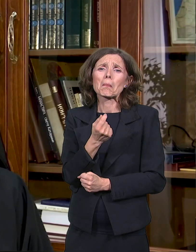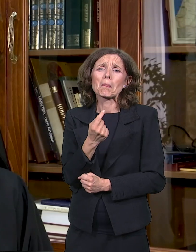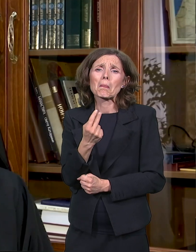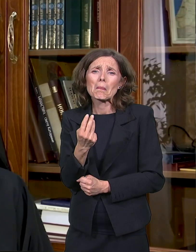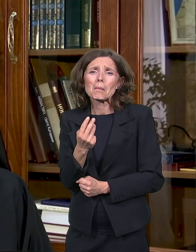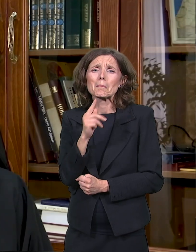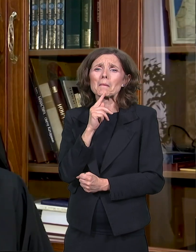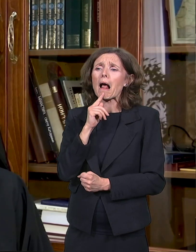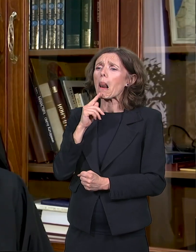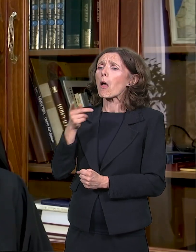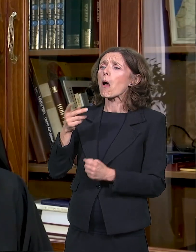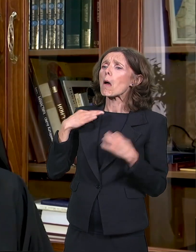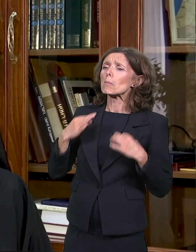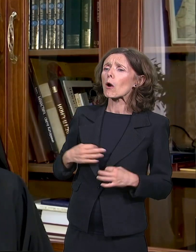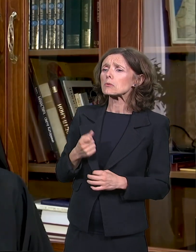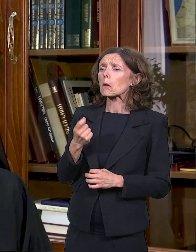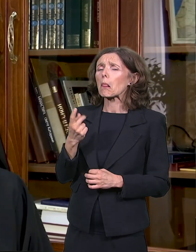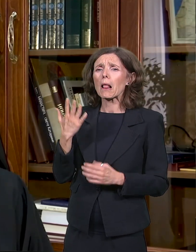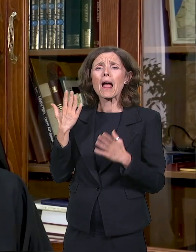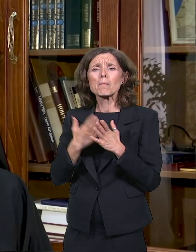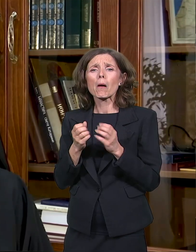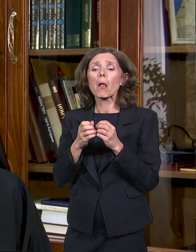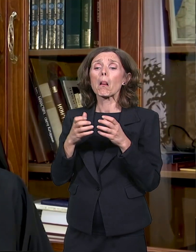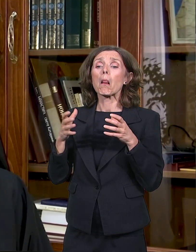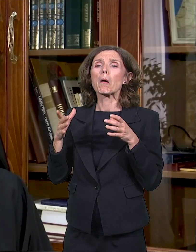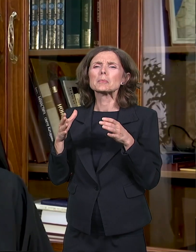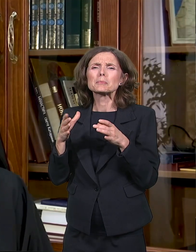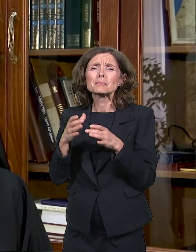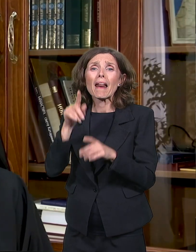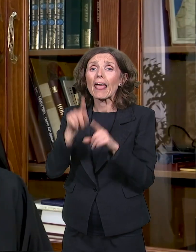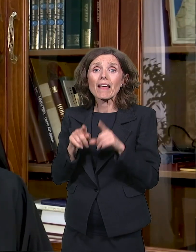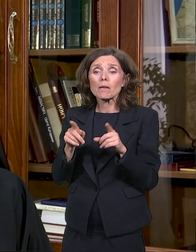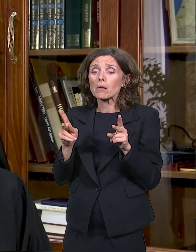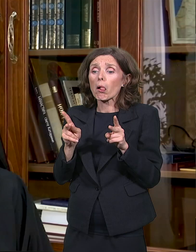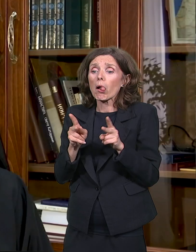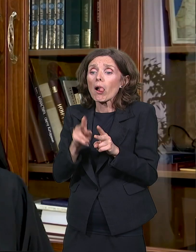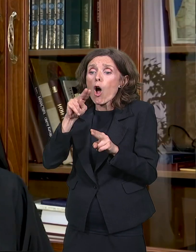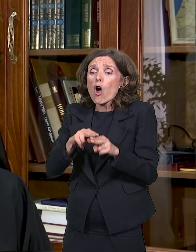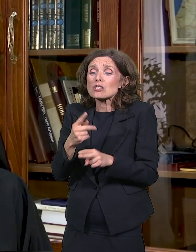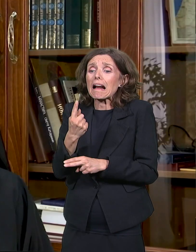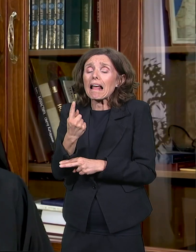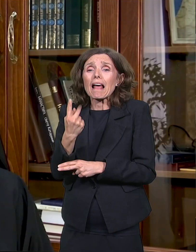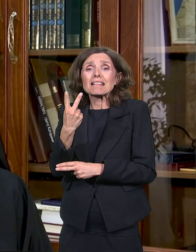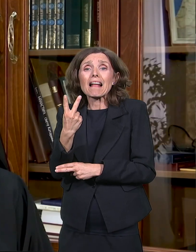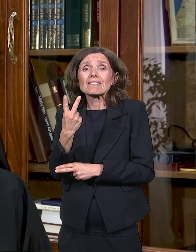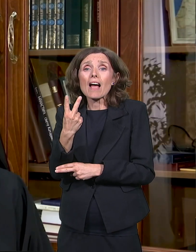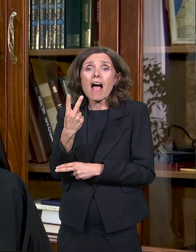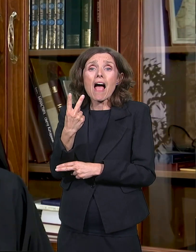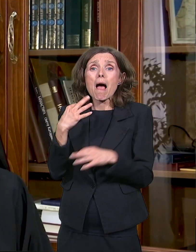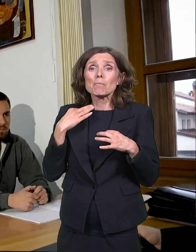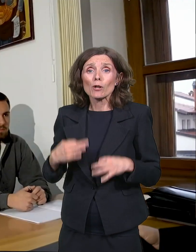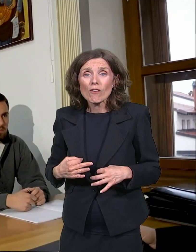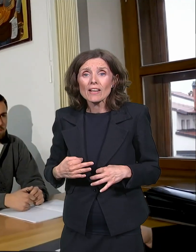Dešavalo se da ostane jedan ili dva profesora samo, ali nikada se nije prekidao rad